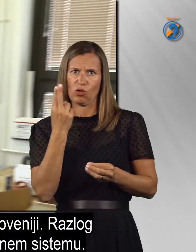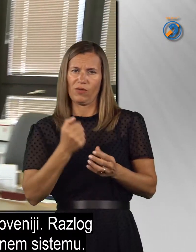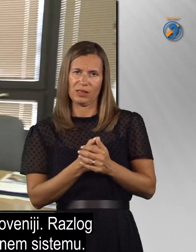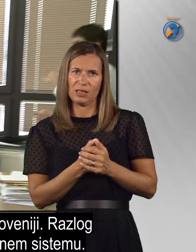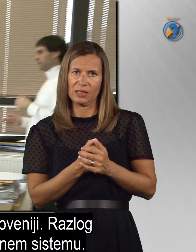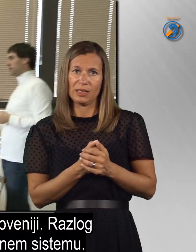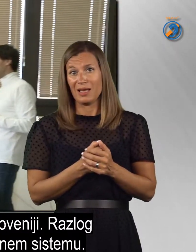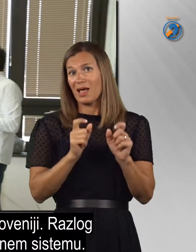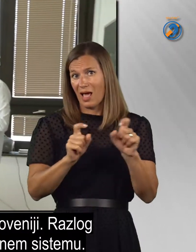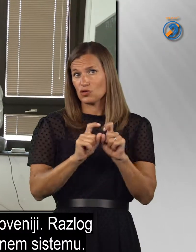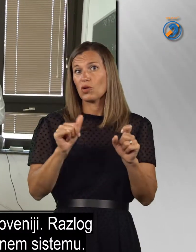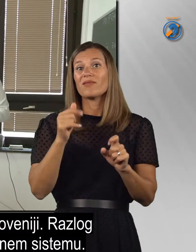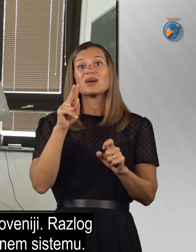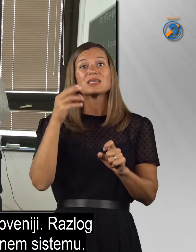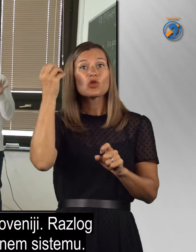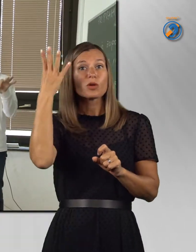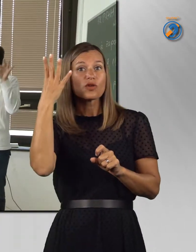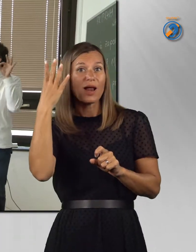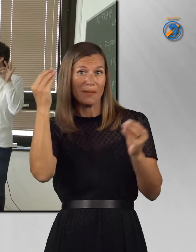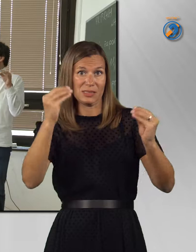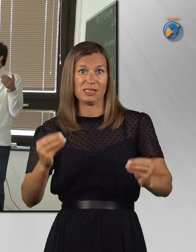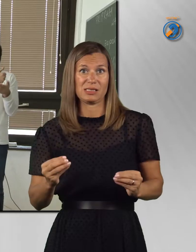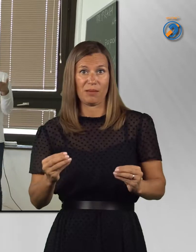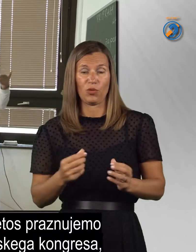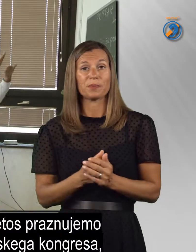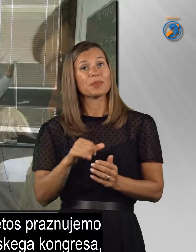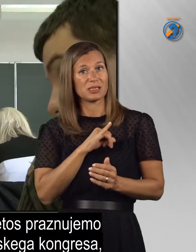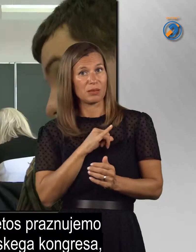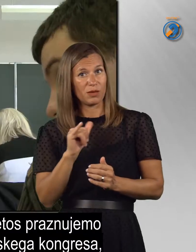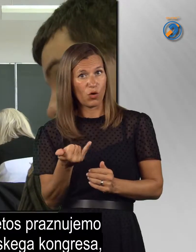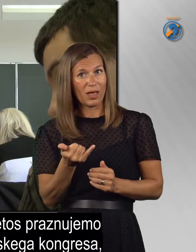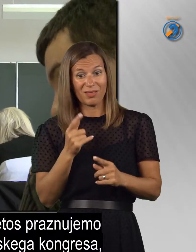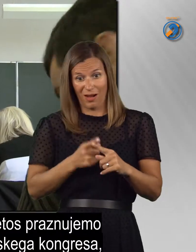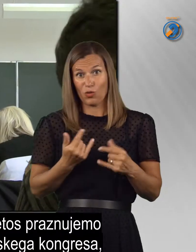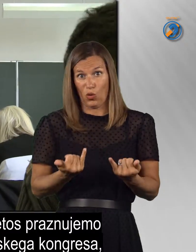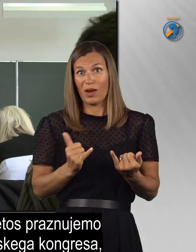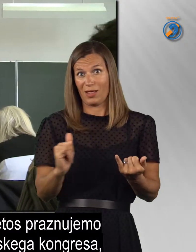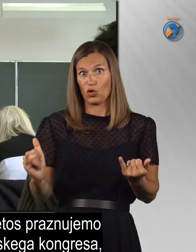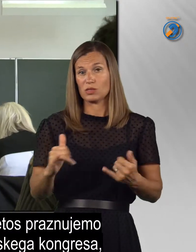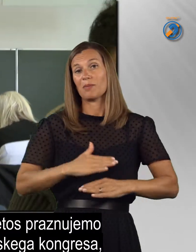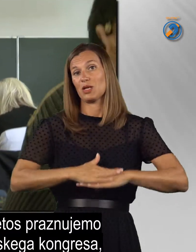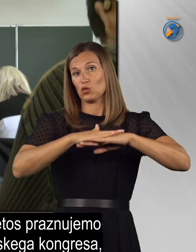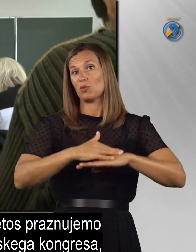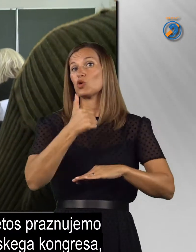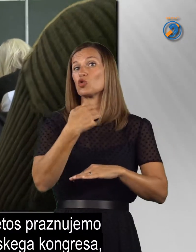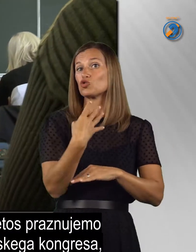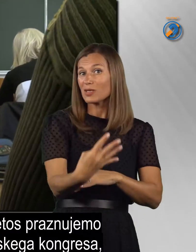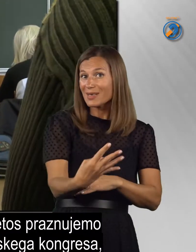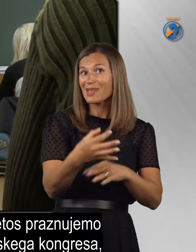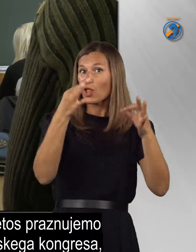Razlog za to je v izobraževanjem sistemu. Zanimivo je, da ravno letos preznujemo 140.